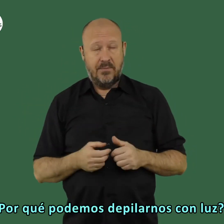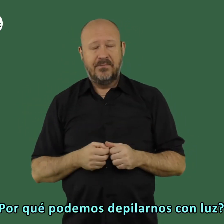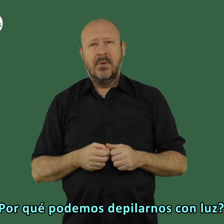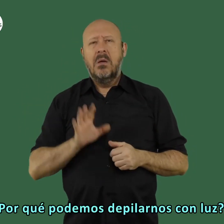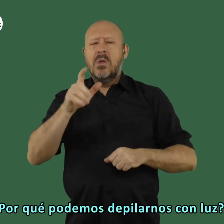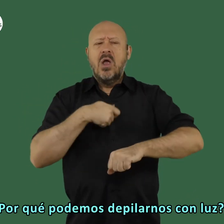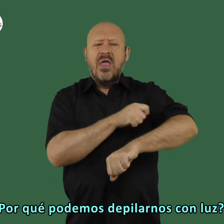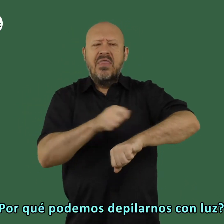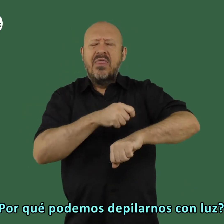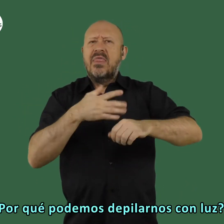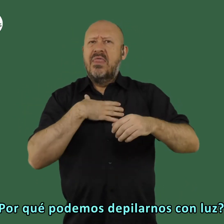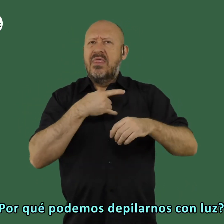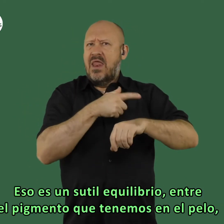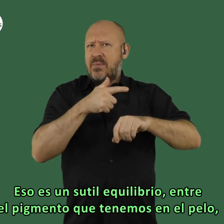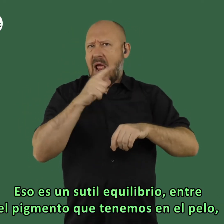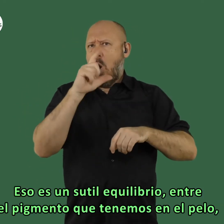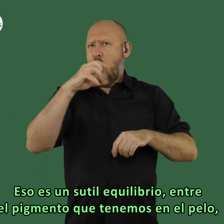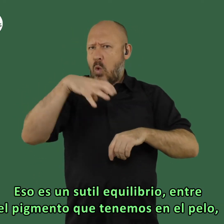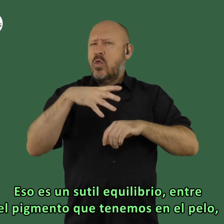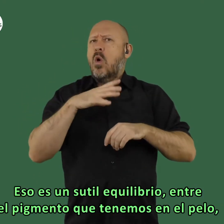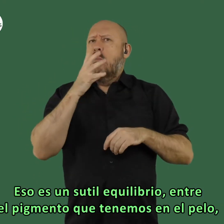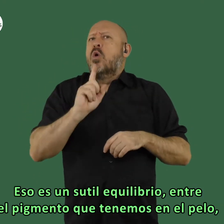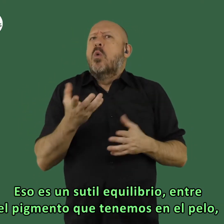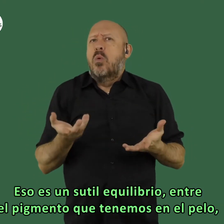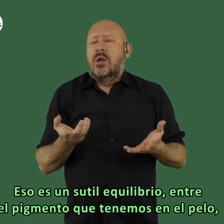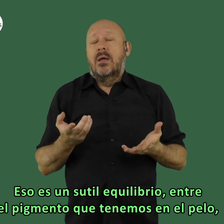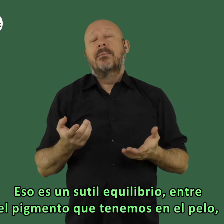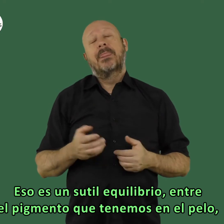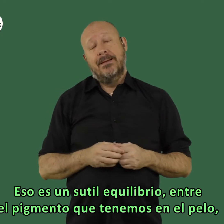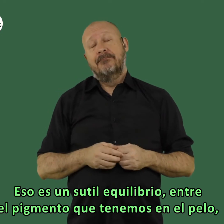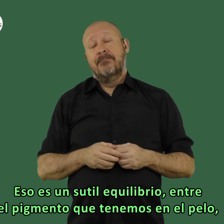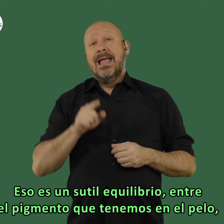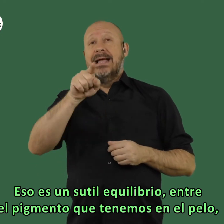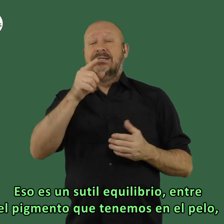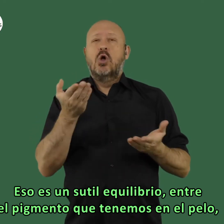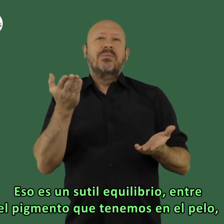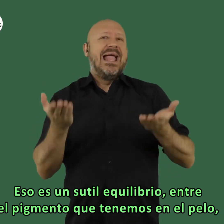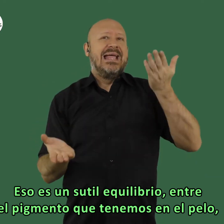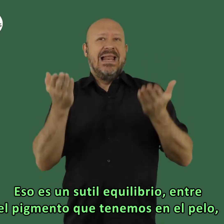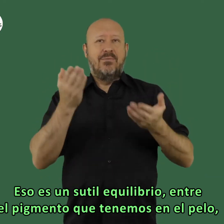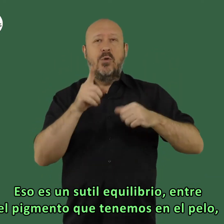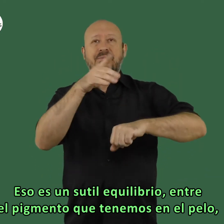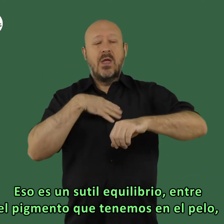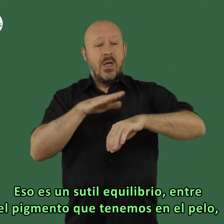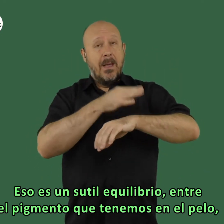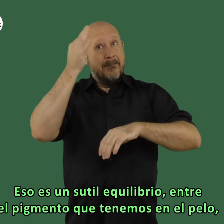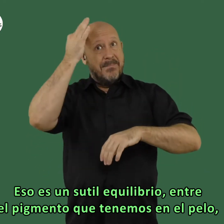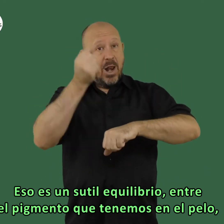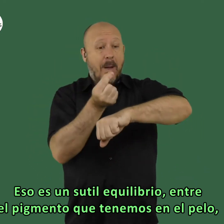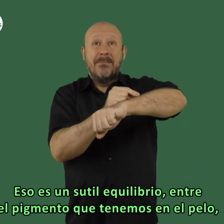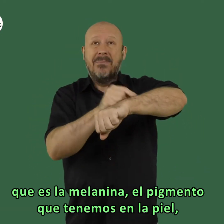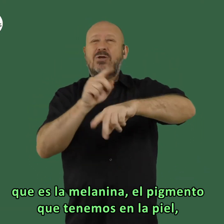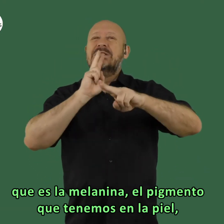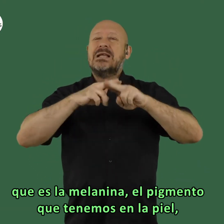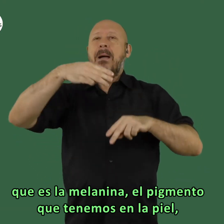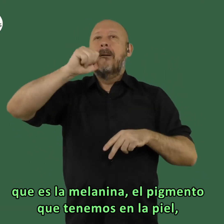igual porque podemos depilarnos con luz eso eso es un sutil equilibrio entre el pigmento de que tenemos